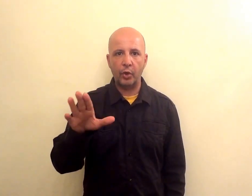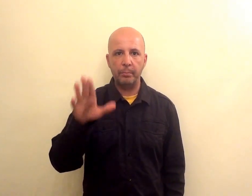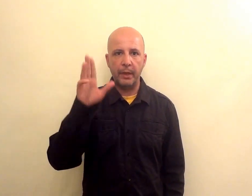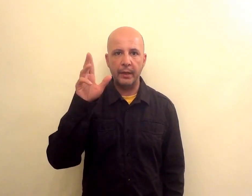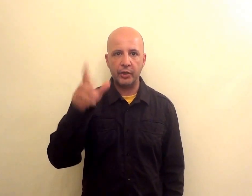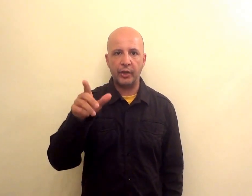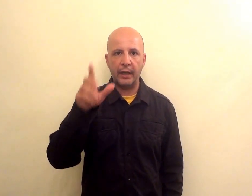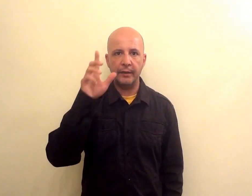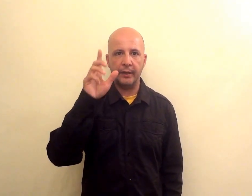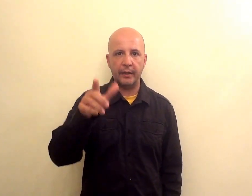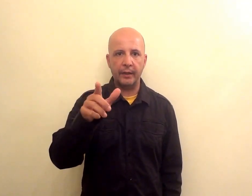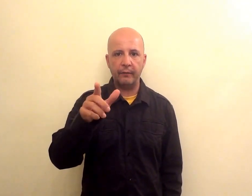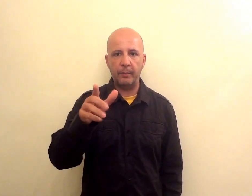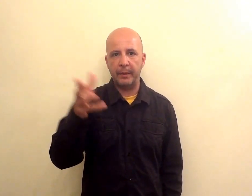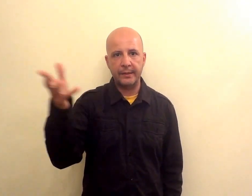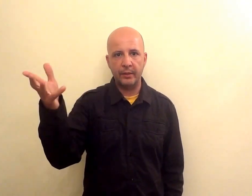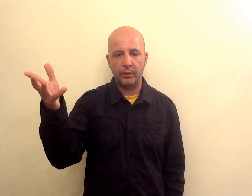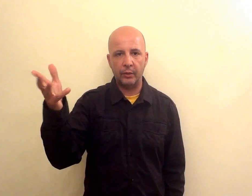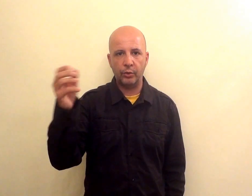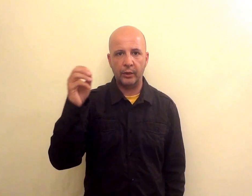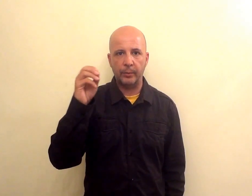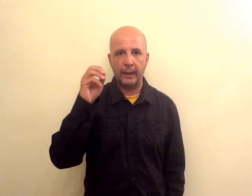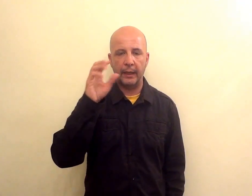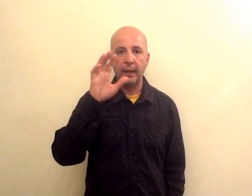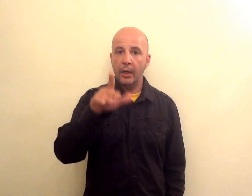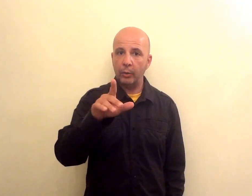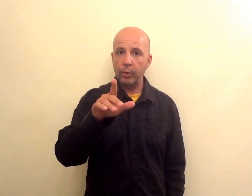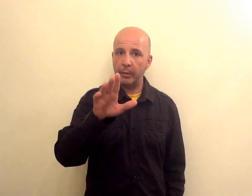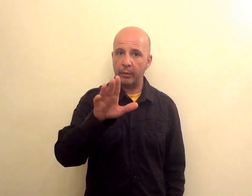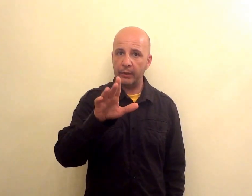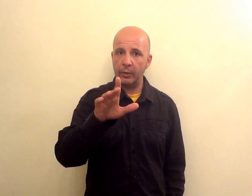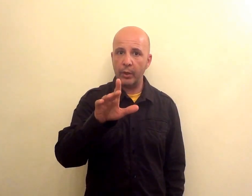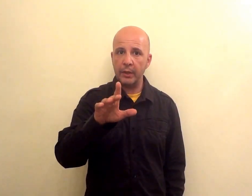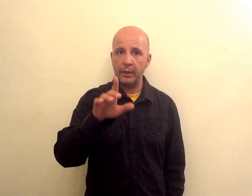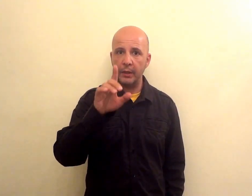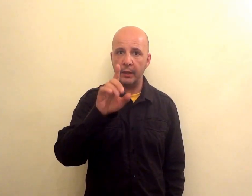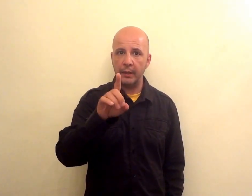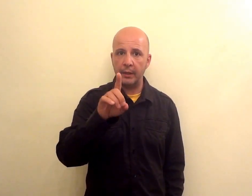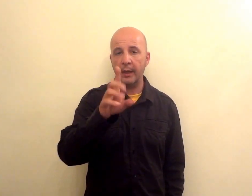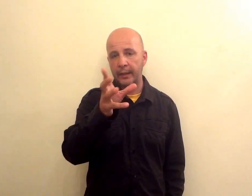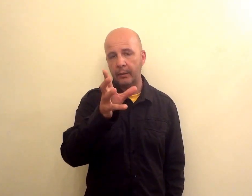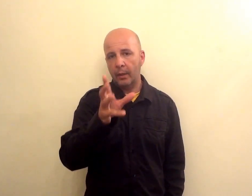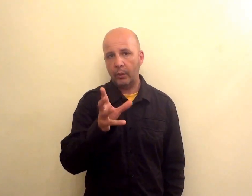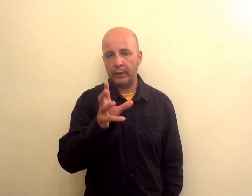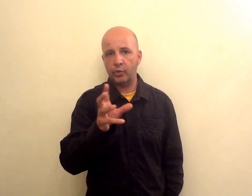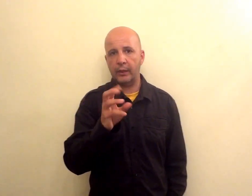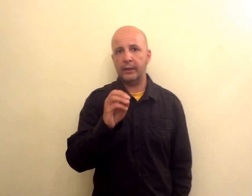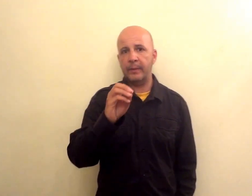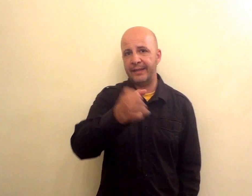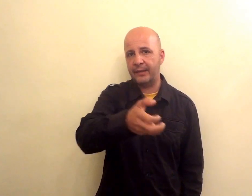Robben, Schneider e Van Persie non hanno toccato palla ho buona prova di Higuain e anche qualche giocata di Messi